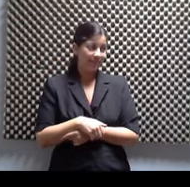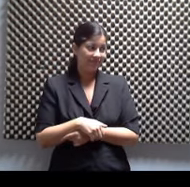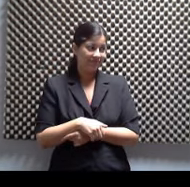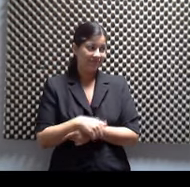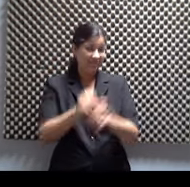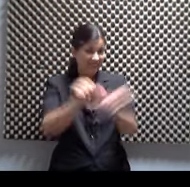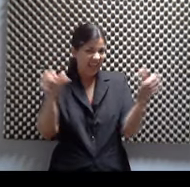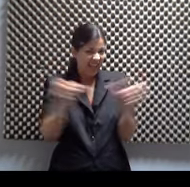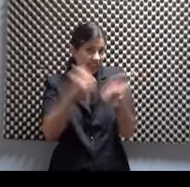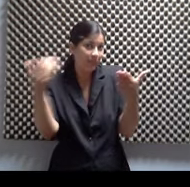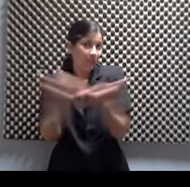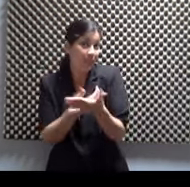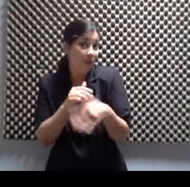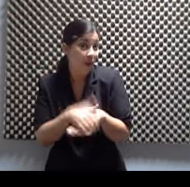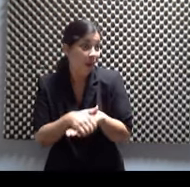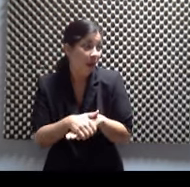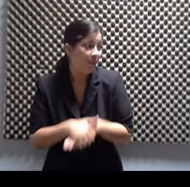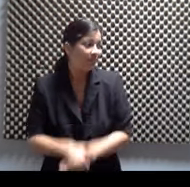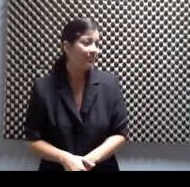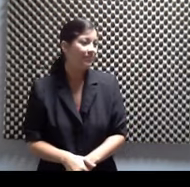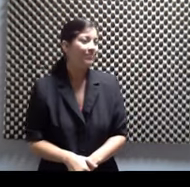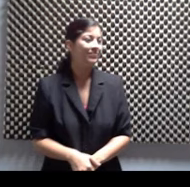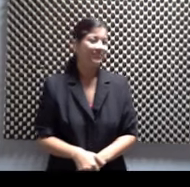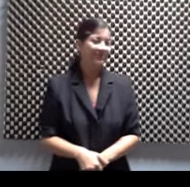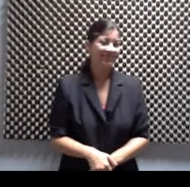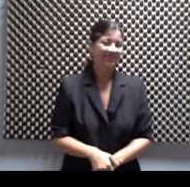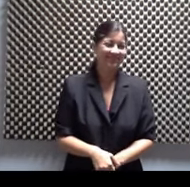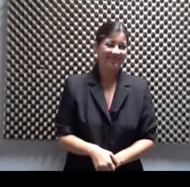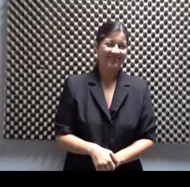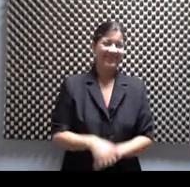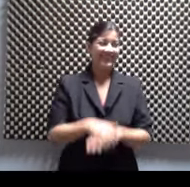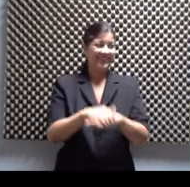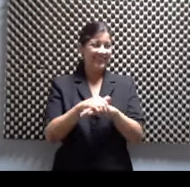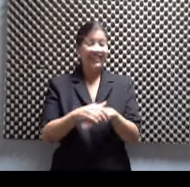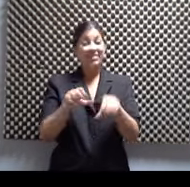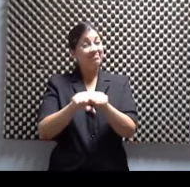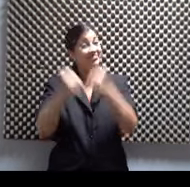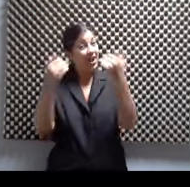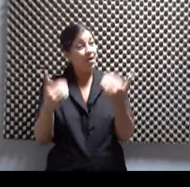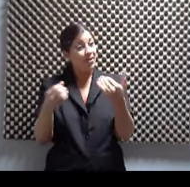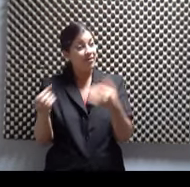¿Es en inglés? Sí, en inglés está mejorando. Dímite. Sí. Bueno, vamos a una pausa y venimos ya. Se baila en inglés.